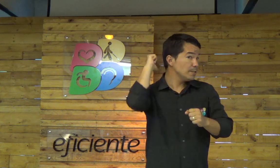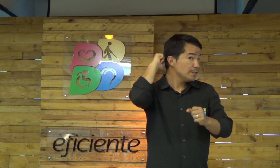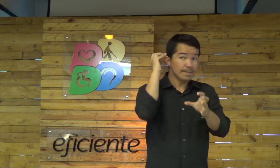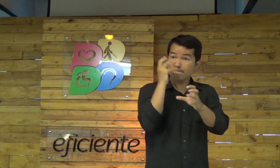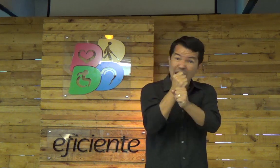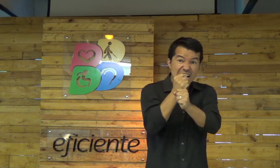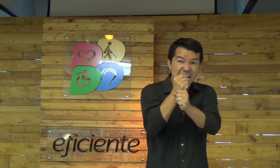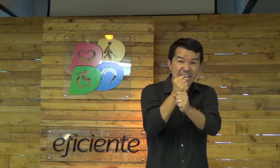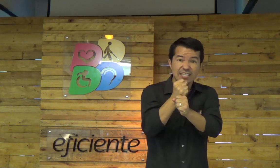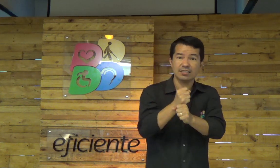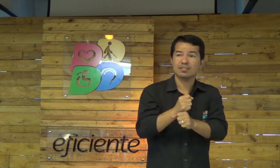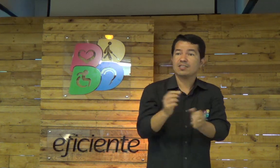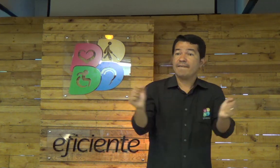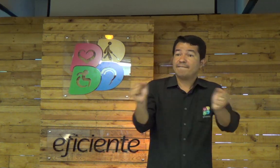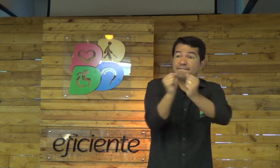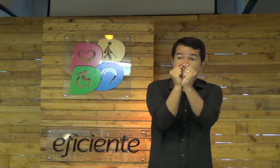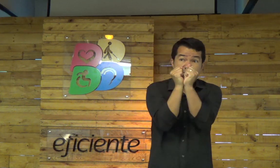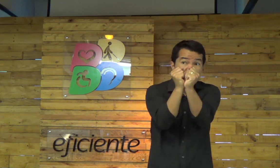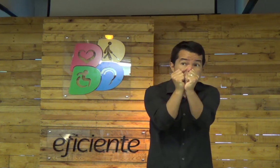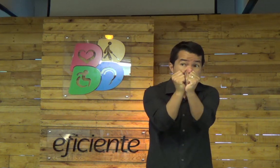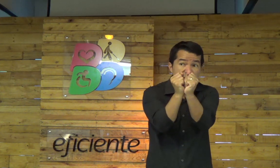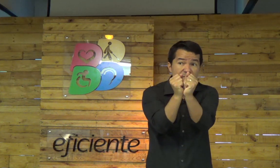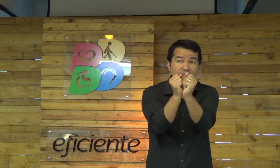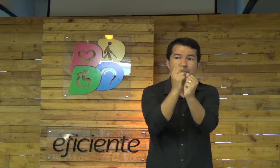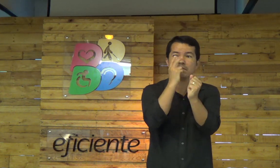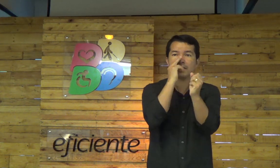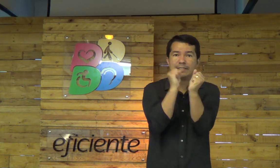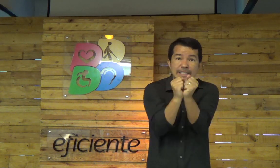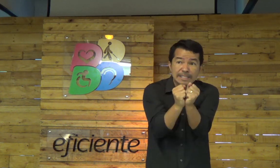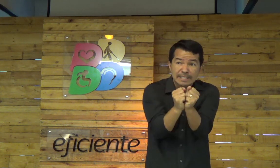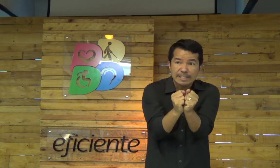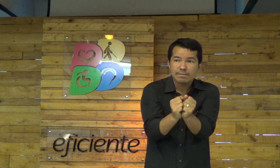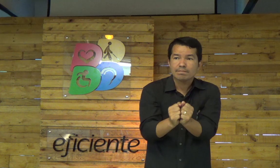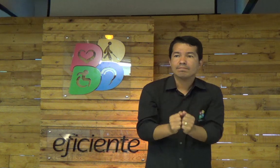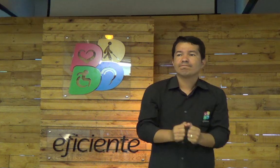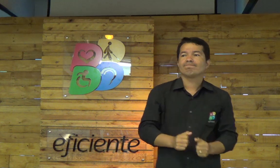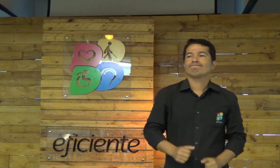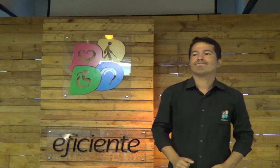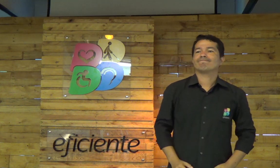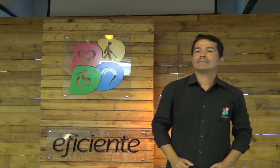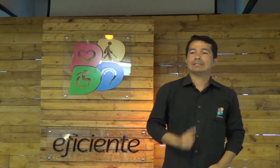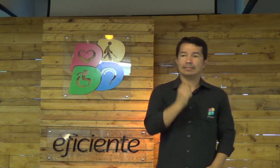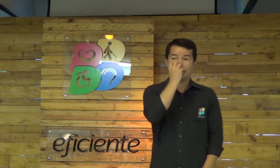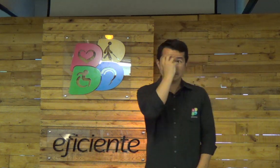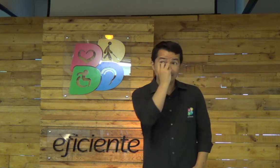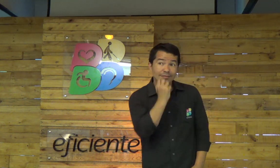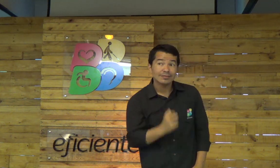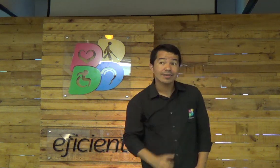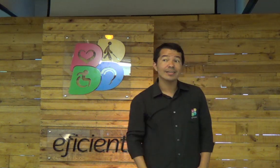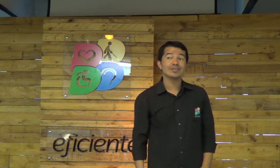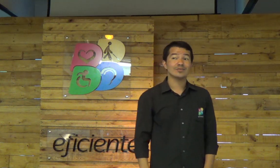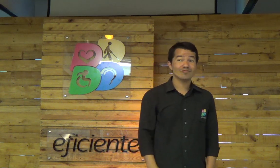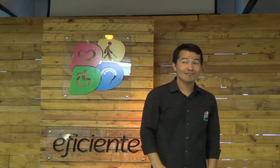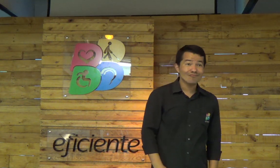Parece que... Como... Elas estivessem amarradas... E aprisionadas... Sobre... Com isso... Isso é muito